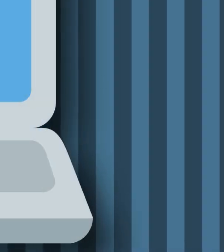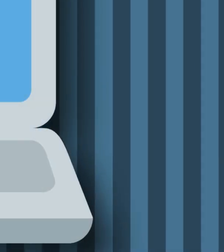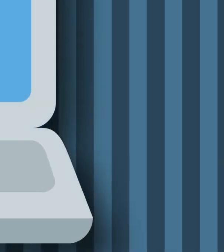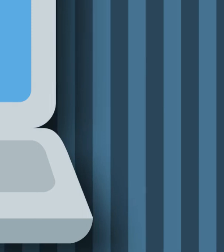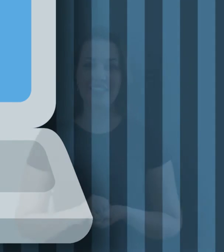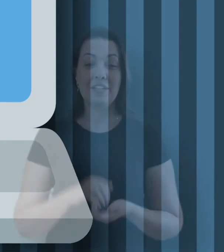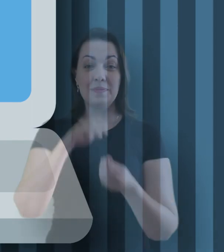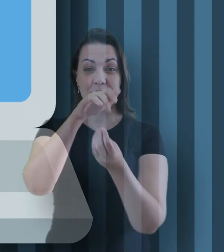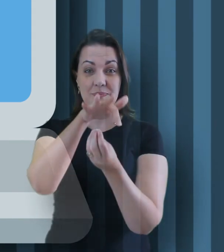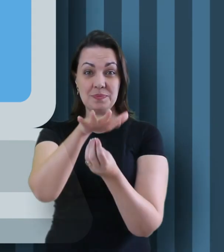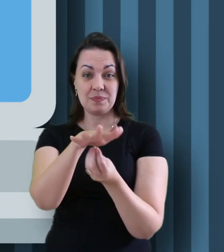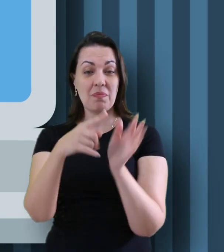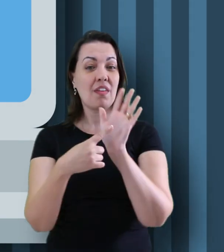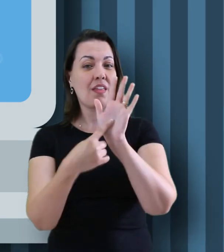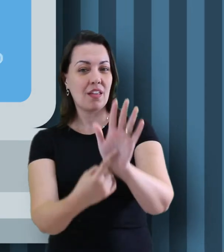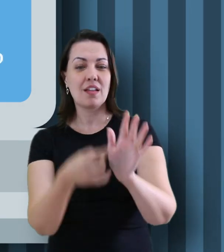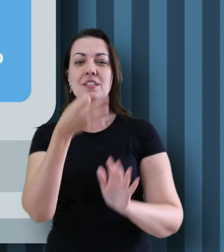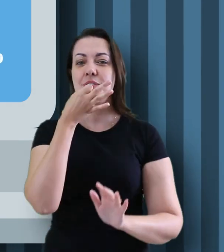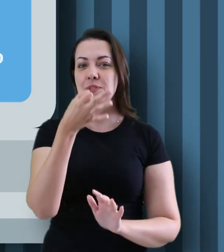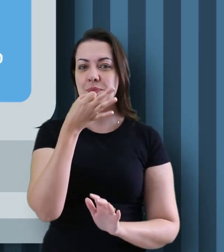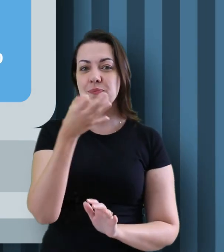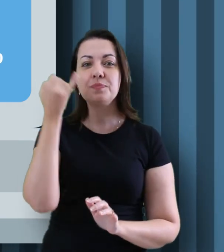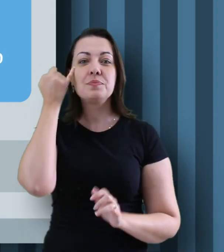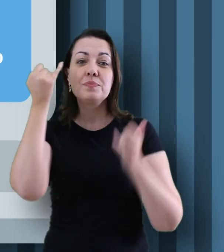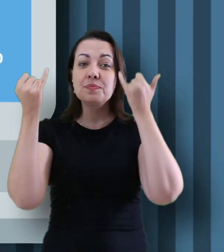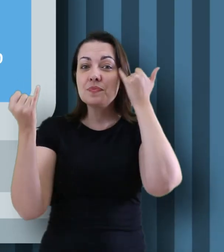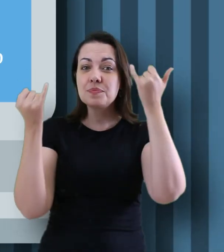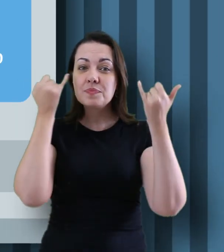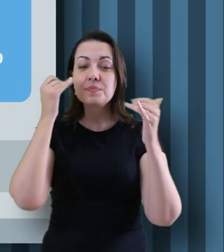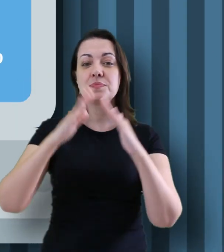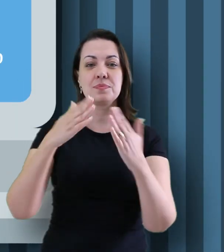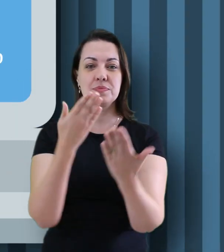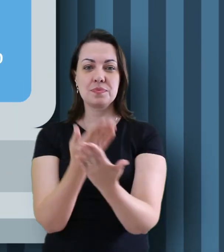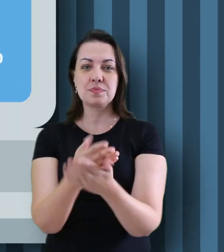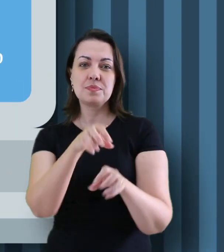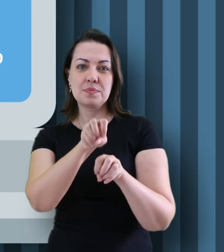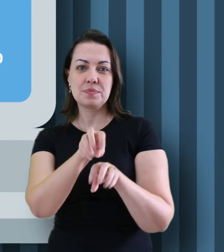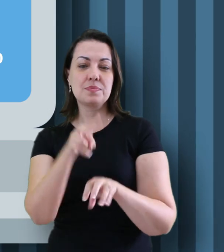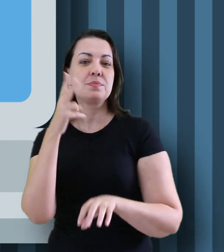A C4Me traz propostas de inovações para a Rede de Educação de Vinhedo.